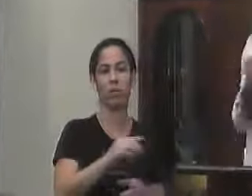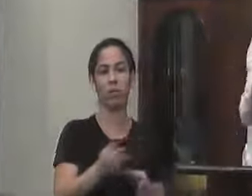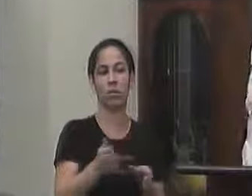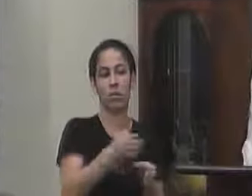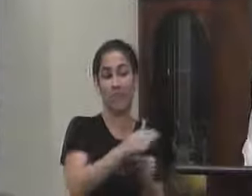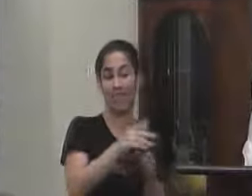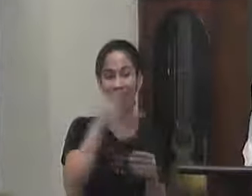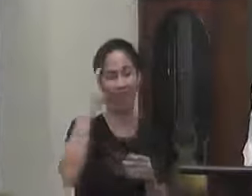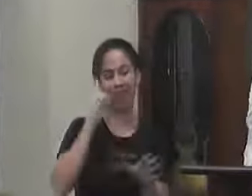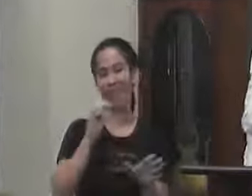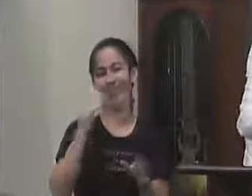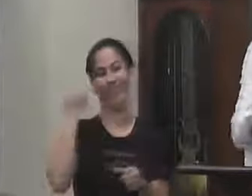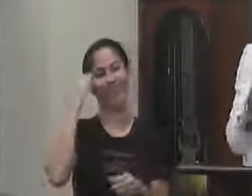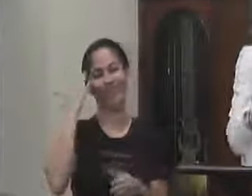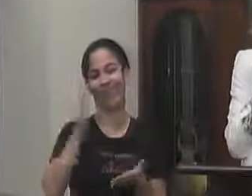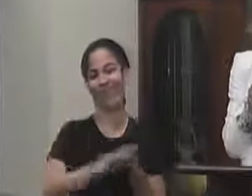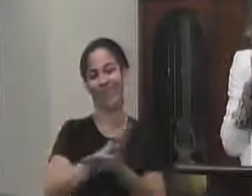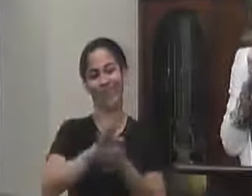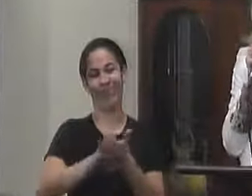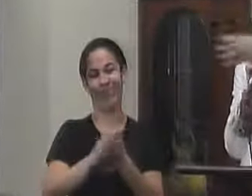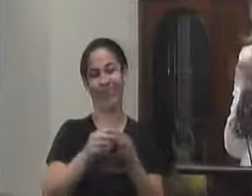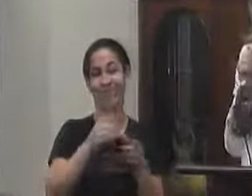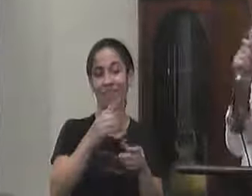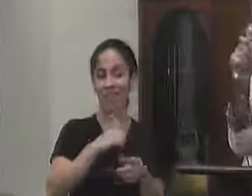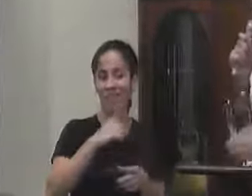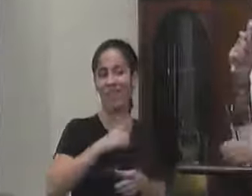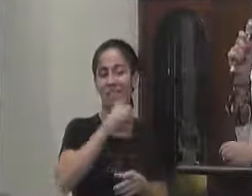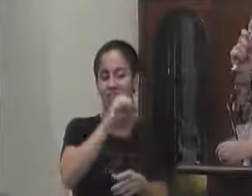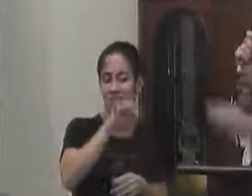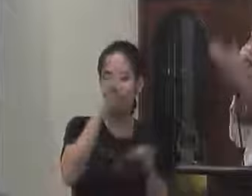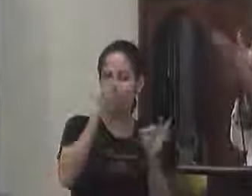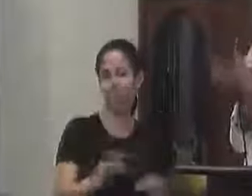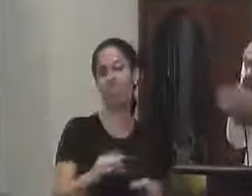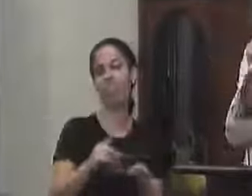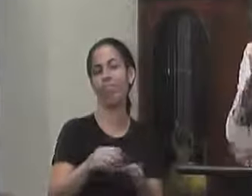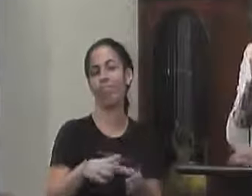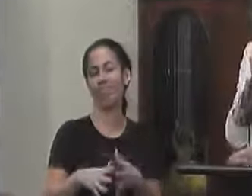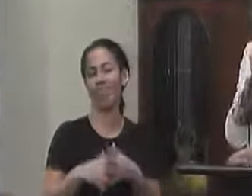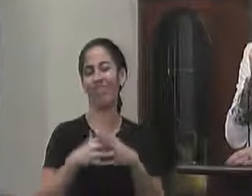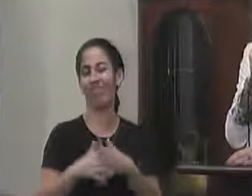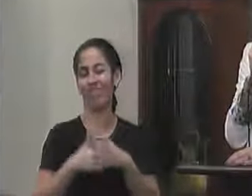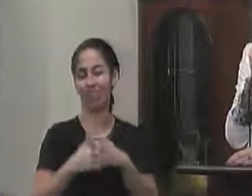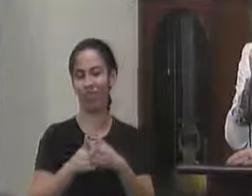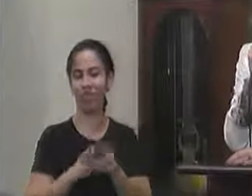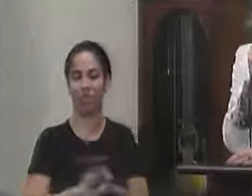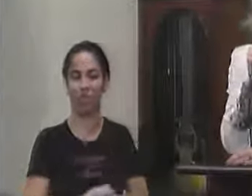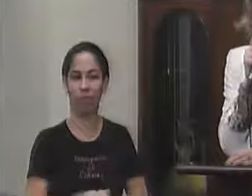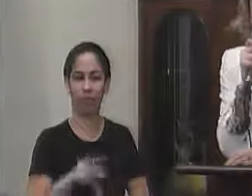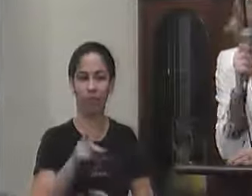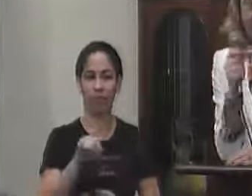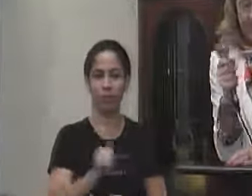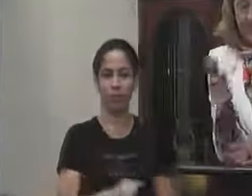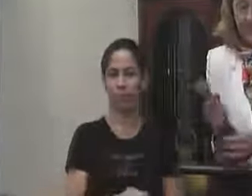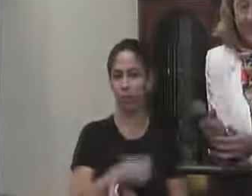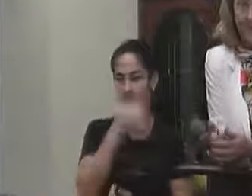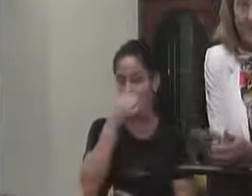é seis meses lá em março né então isso acaba gerando também um desconforto muito grande nos pais